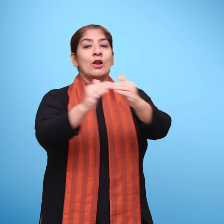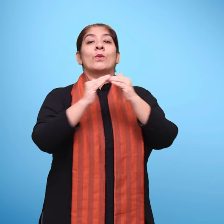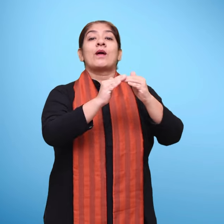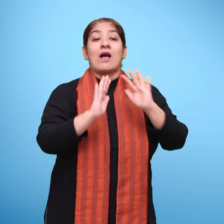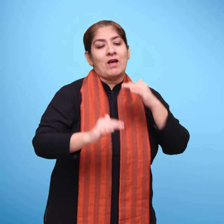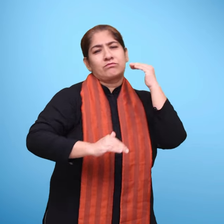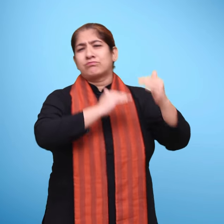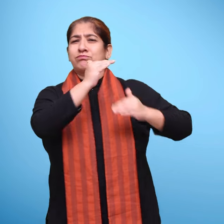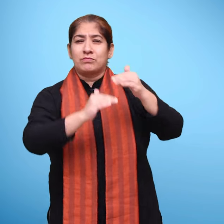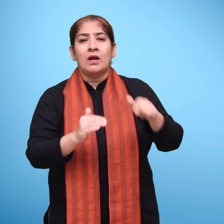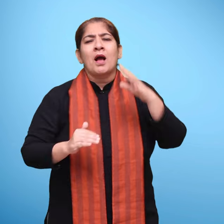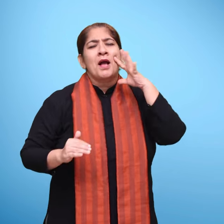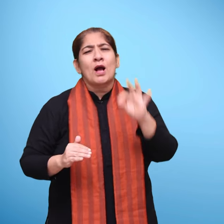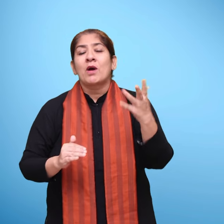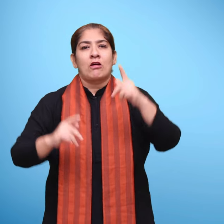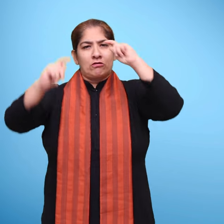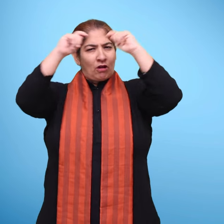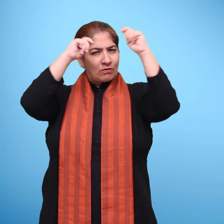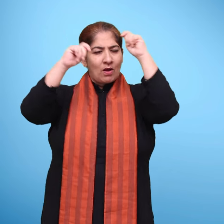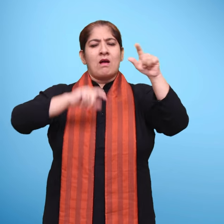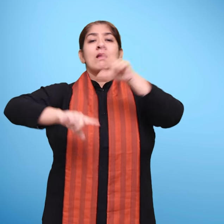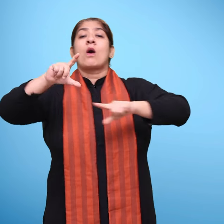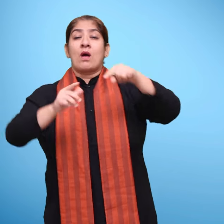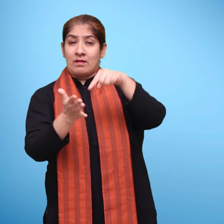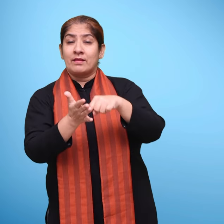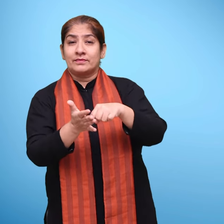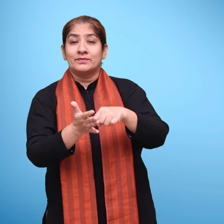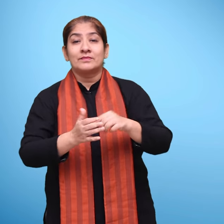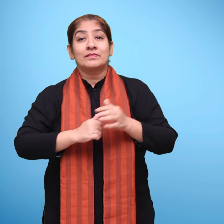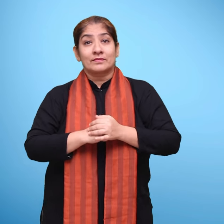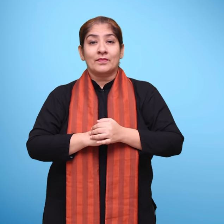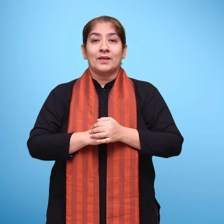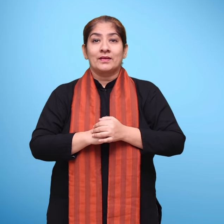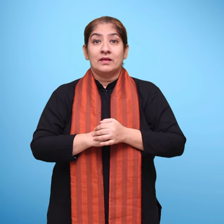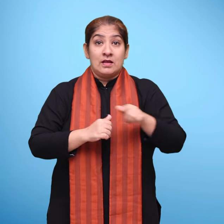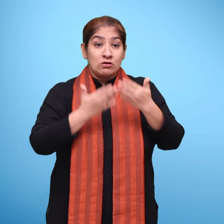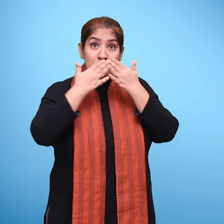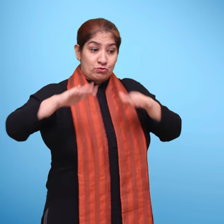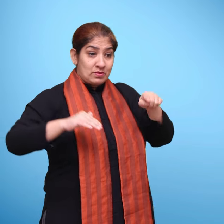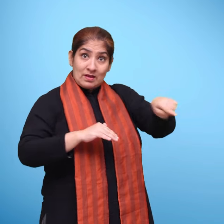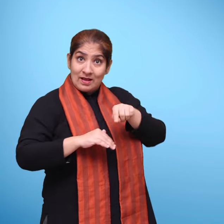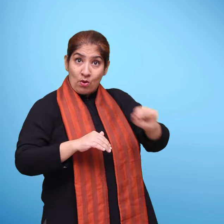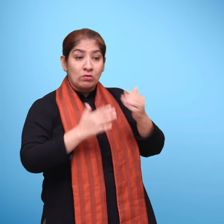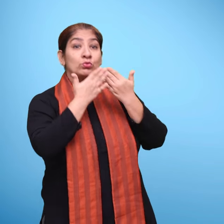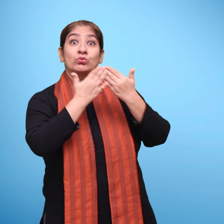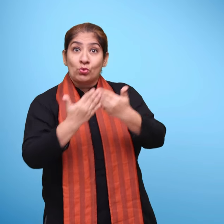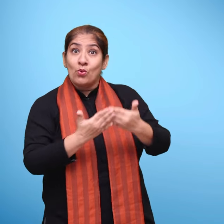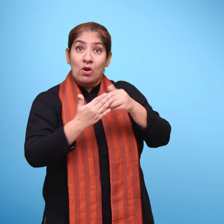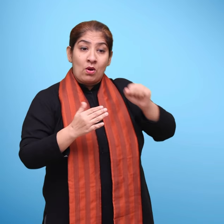प्रियस समाज को विक्सित करने में महत्वपूर्ण भूमे काने भाती है इस नीती में बच्चों की शिक्षा में